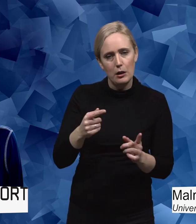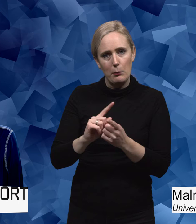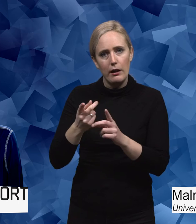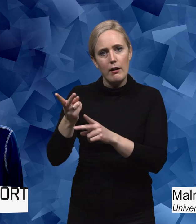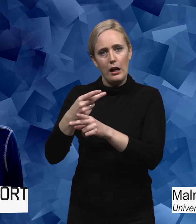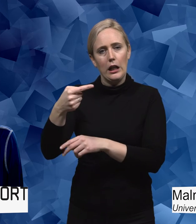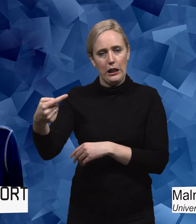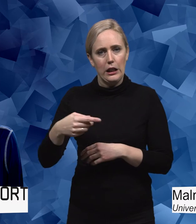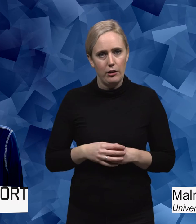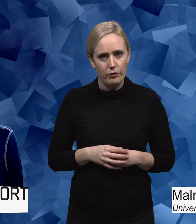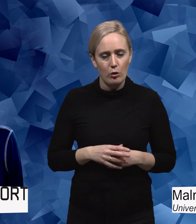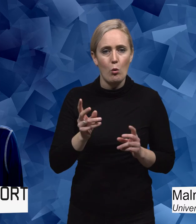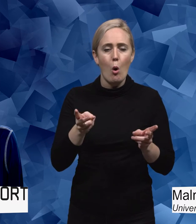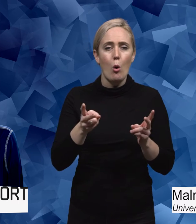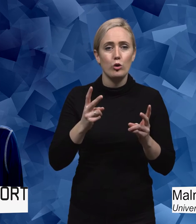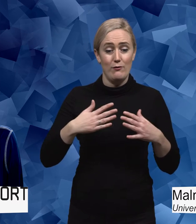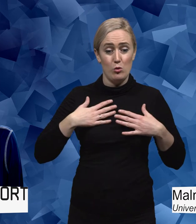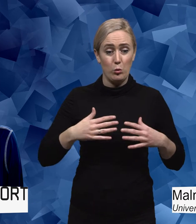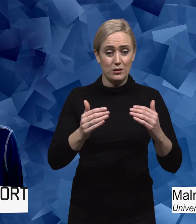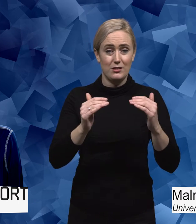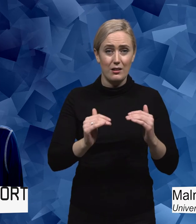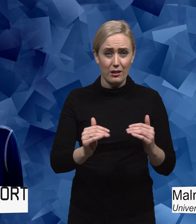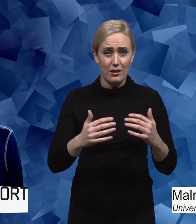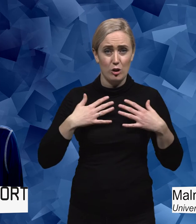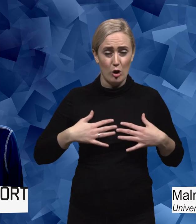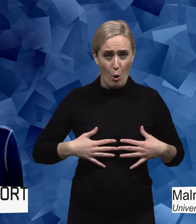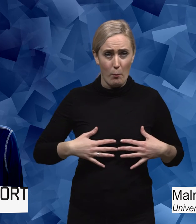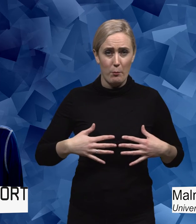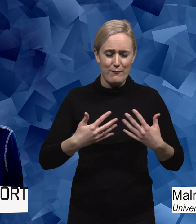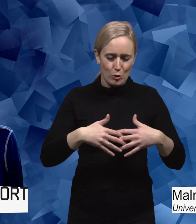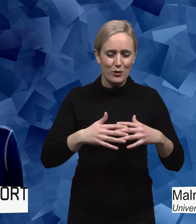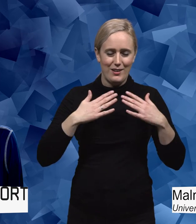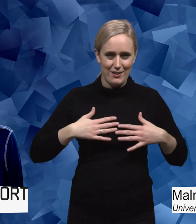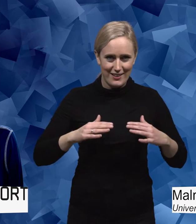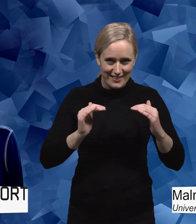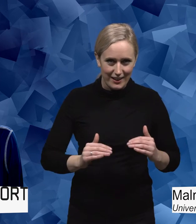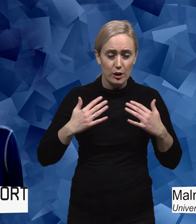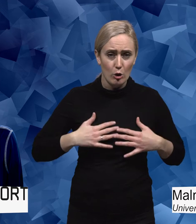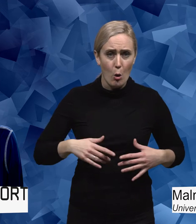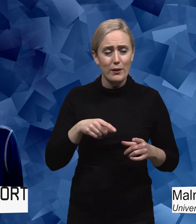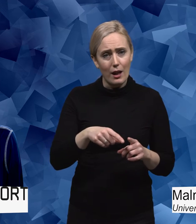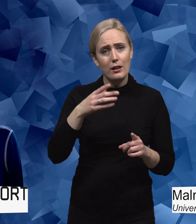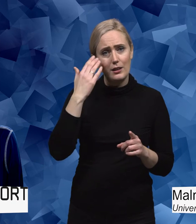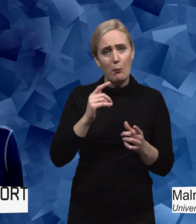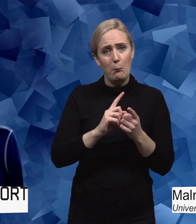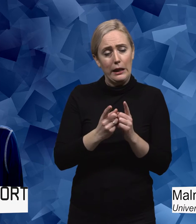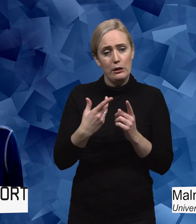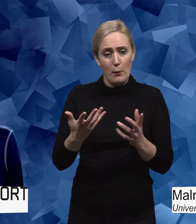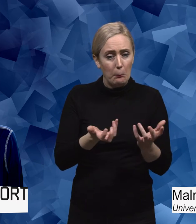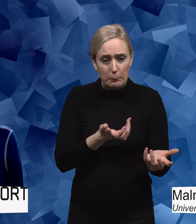funktionsnedsatta kroppar komma och ses och associeras med ohälsa och brist och svaghet. Och det blir svårt att